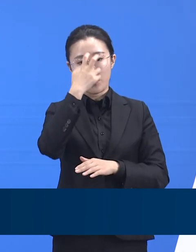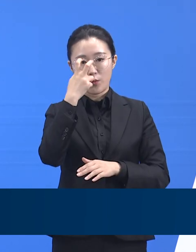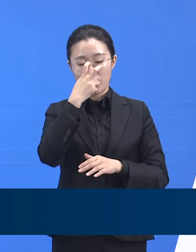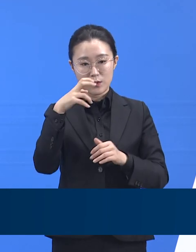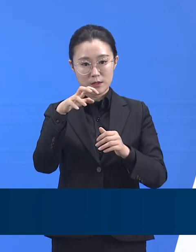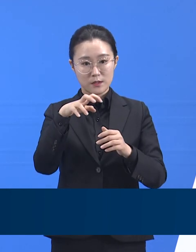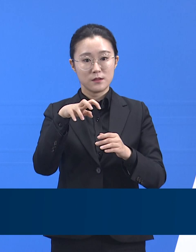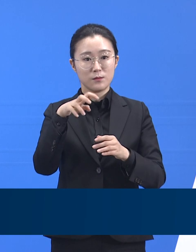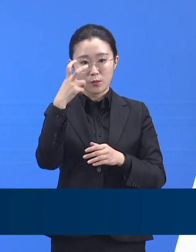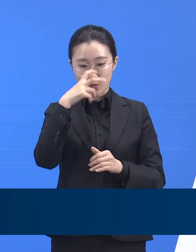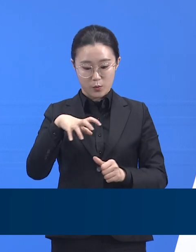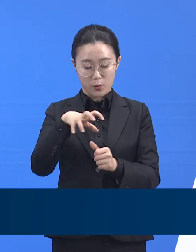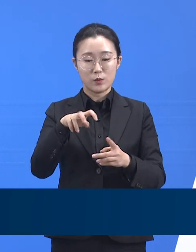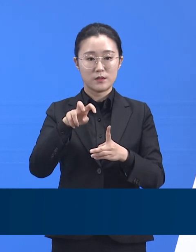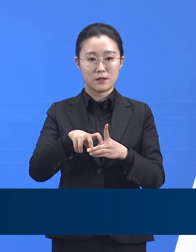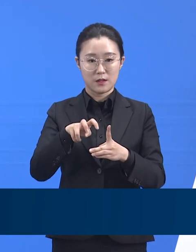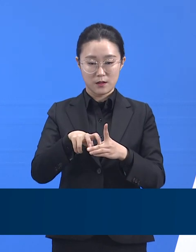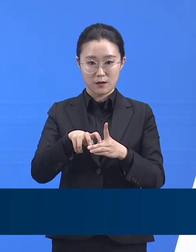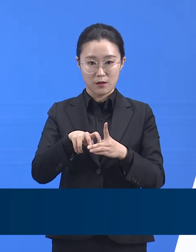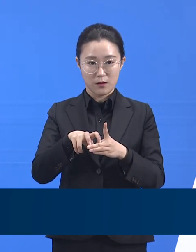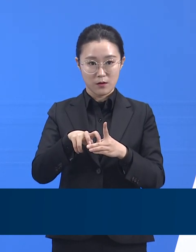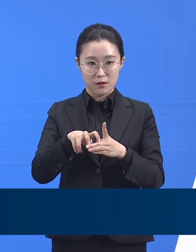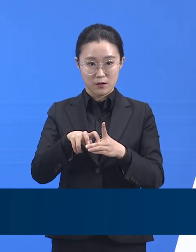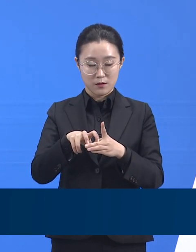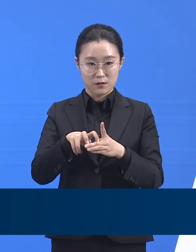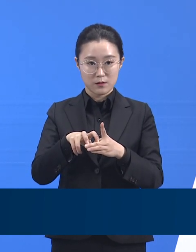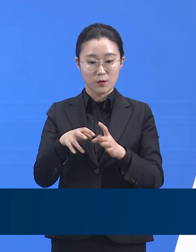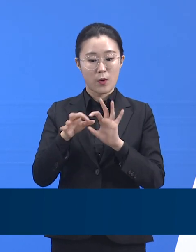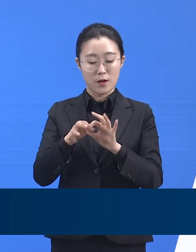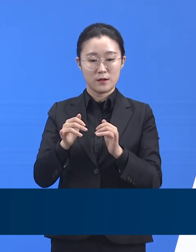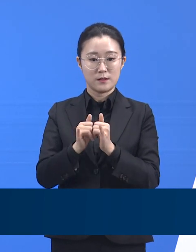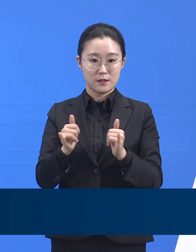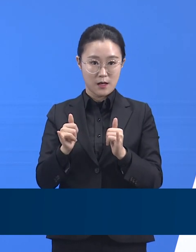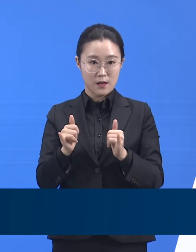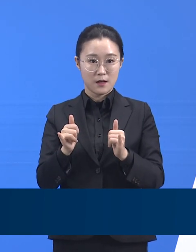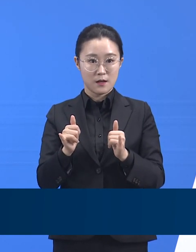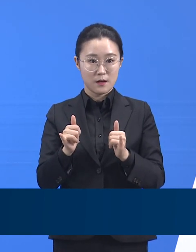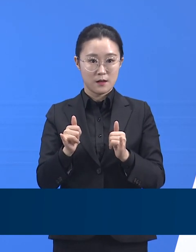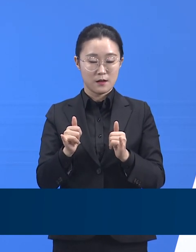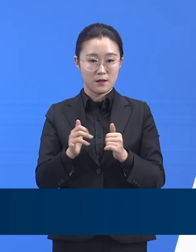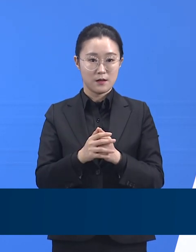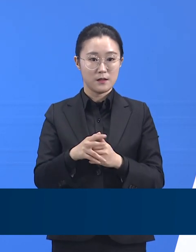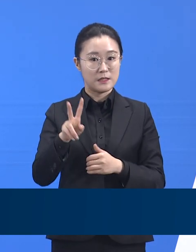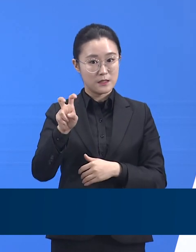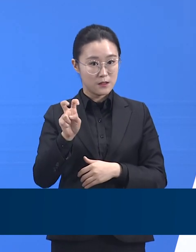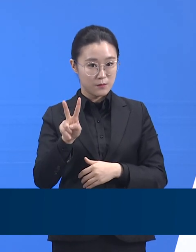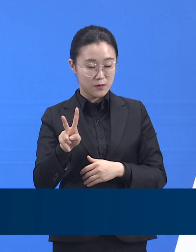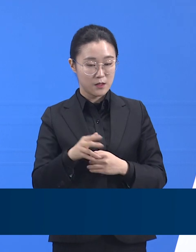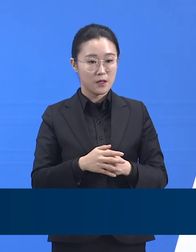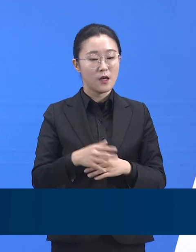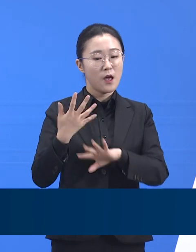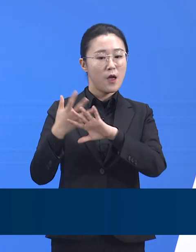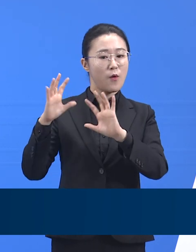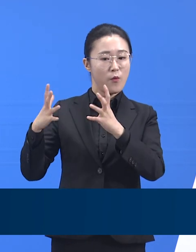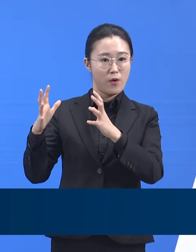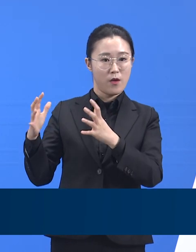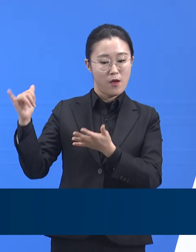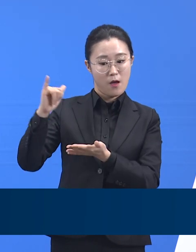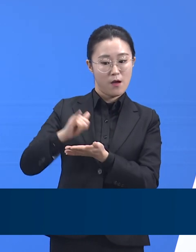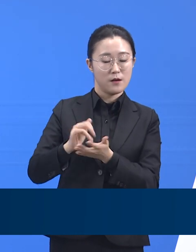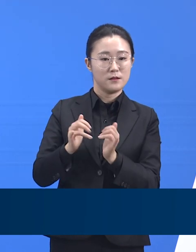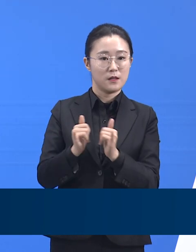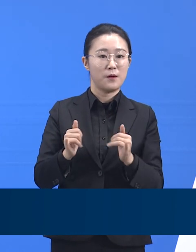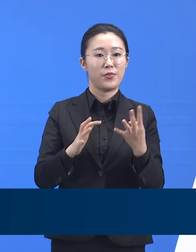숫자가 조금 헷갈렸고요. 해외 유입 관련해 4명 있었습니다. 신규 확진자 중